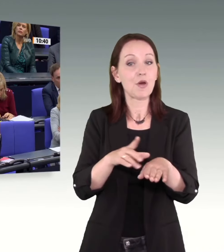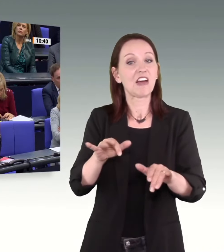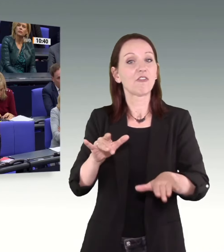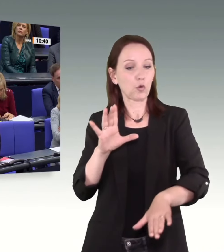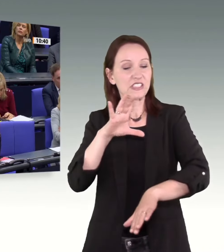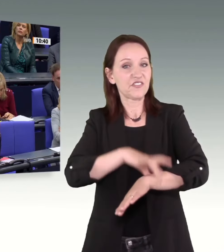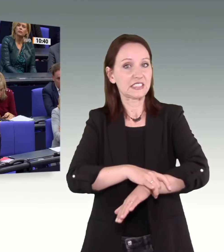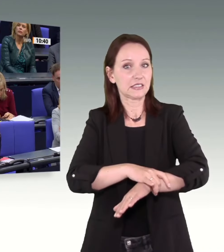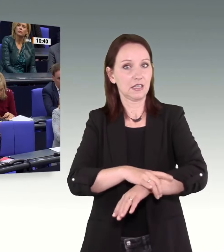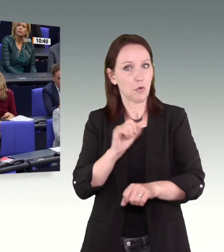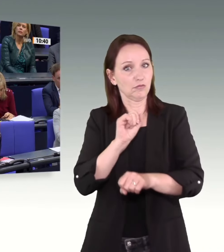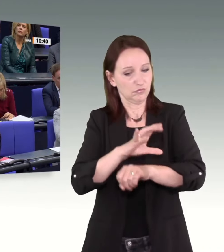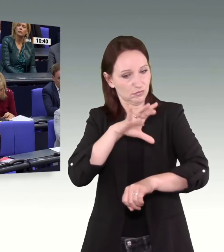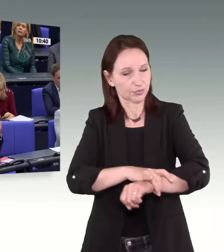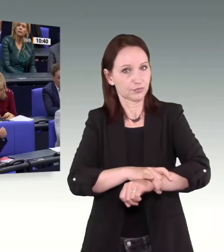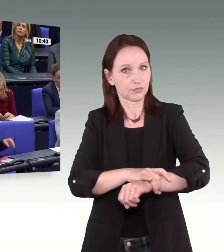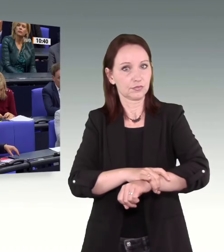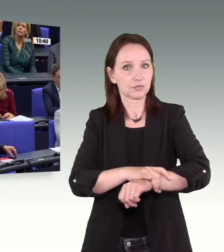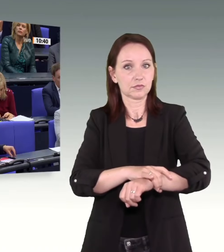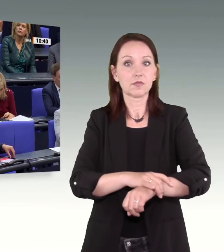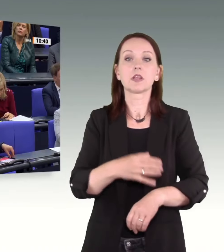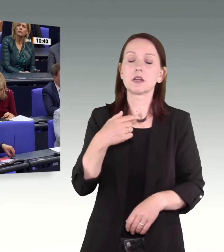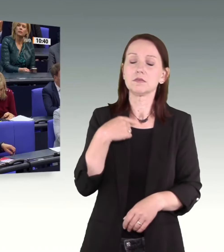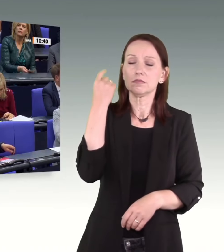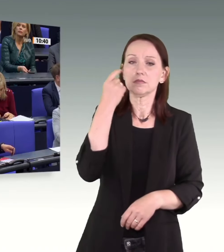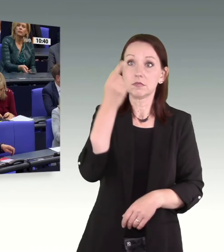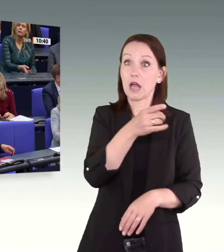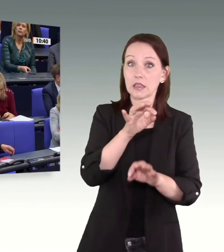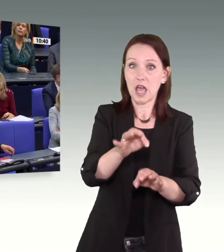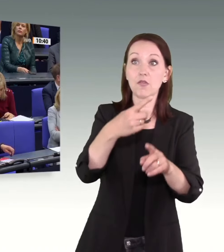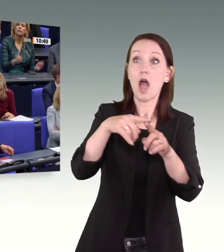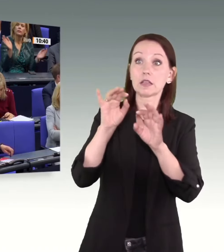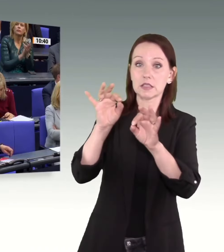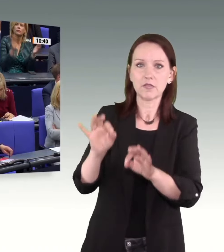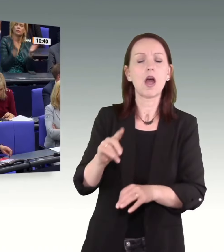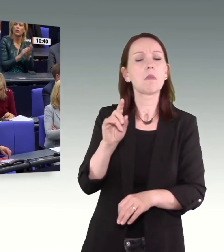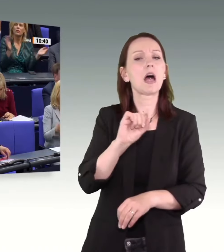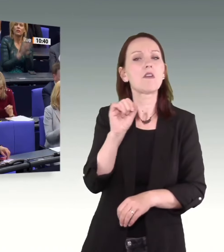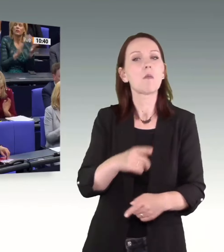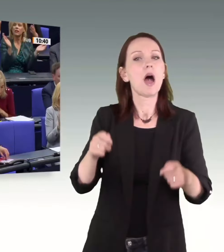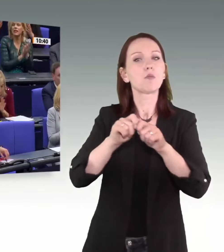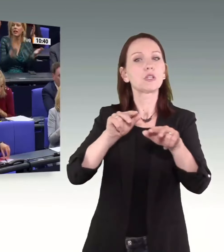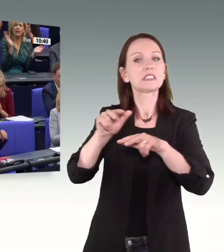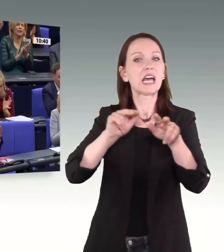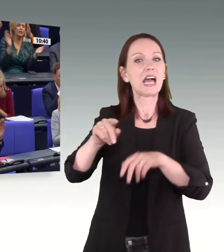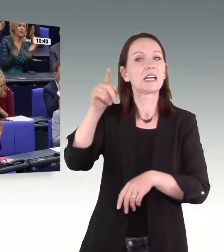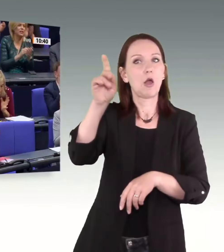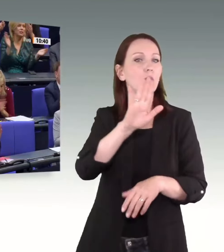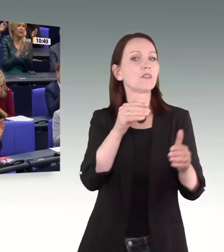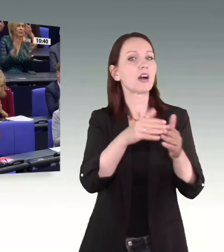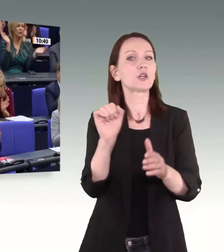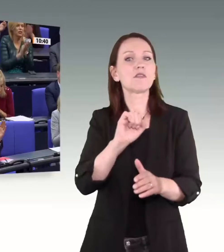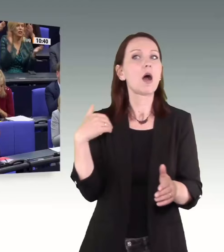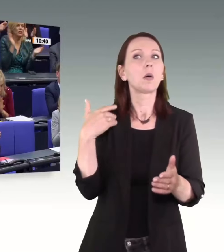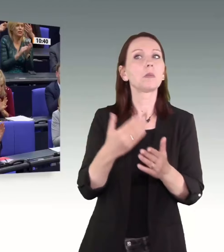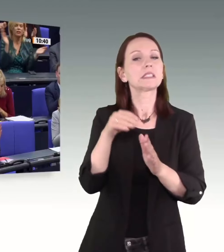frage ich mich, wenn Sie dafür sind und offenbar auch andere dafür sind, warum gibt es noch keinen Gesetzentwurf aus der Bundesregierung oder aus Ihrer Fraktion darauf, diese Fußfessel einzuführen in Deutschland?